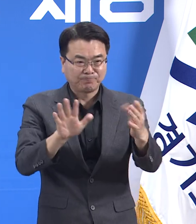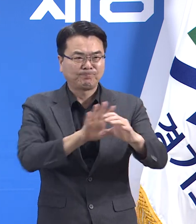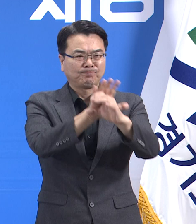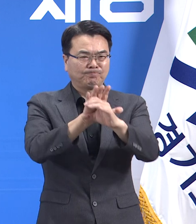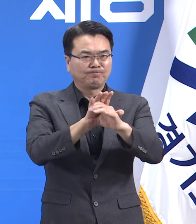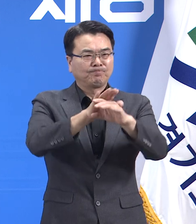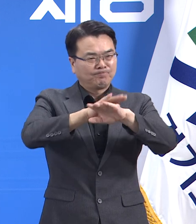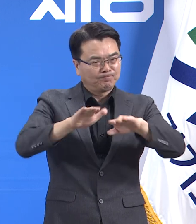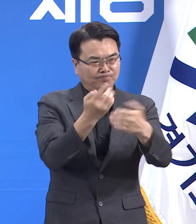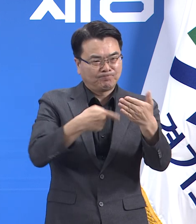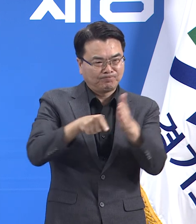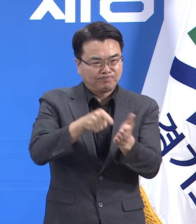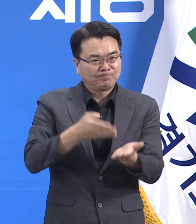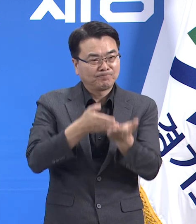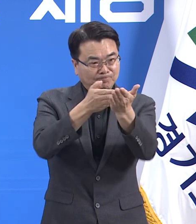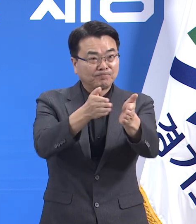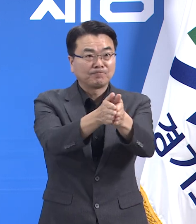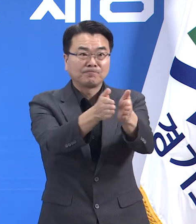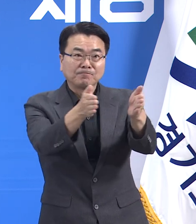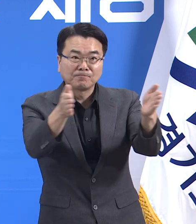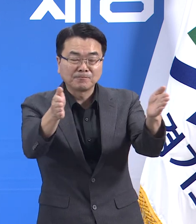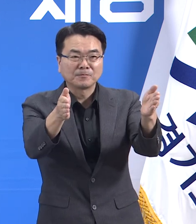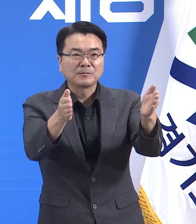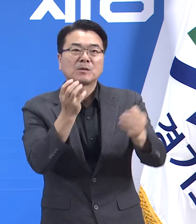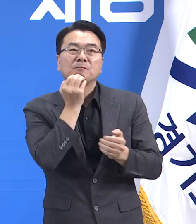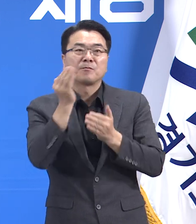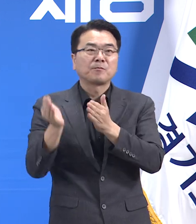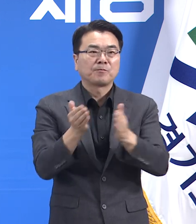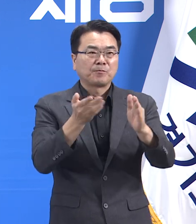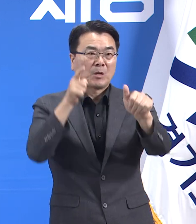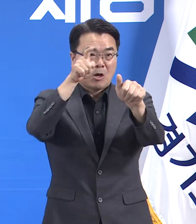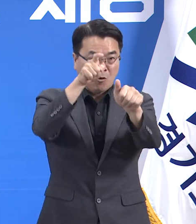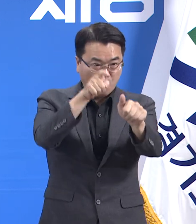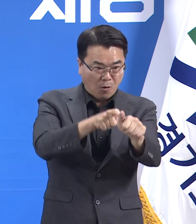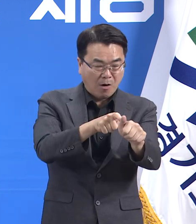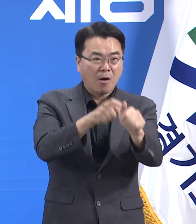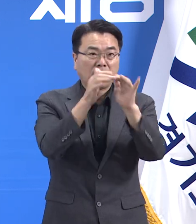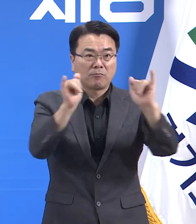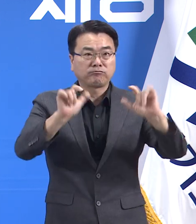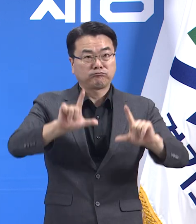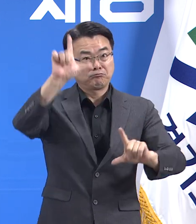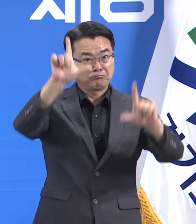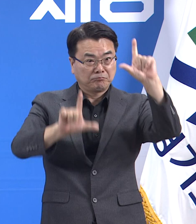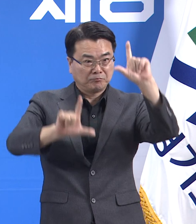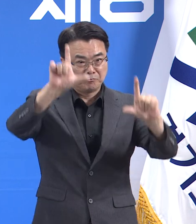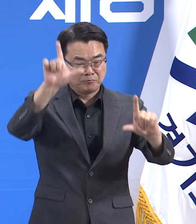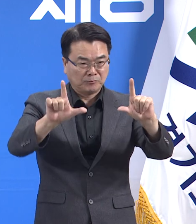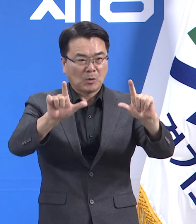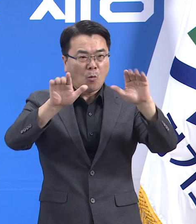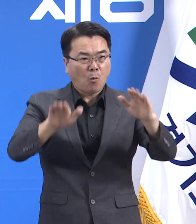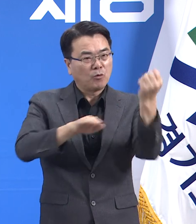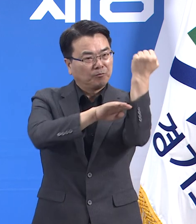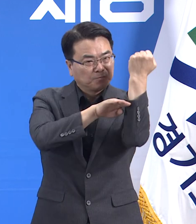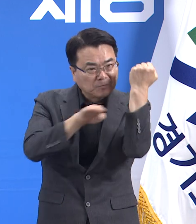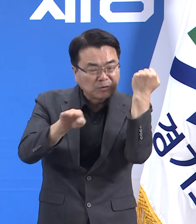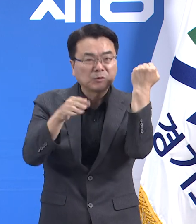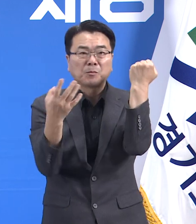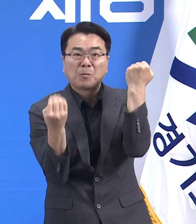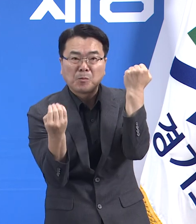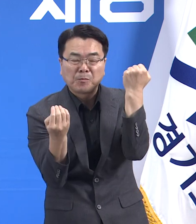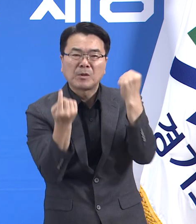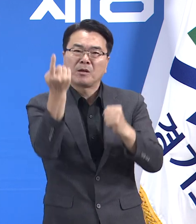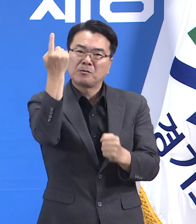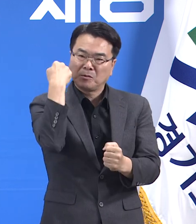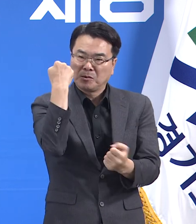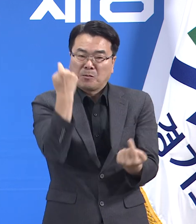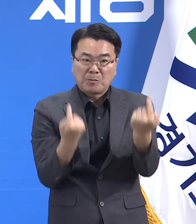대응정례 기자회견을 시작하겠습니다. 경기도 확진자 발생 현황입니다. 8월 3일 0시 기준 경기도 확진자 수는 전일